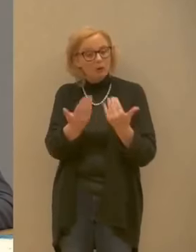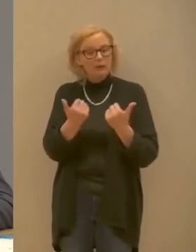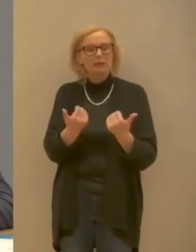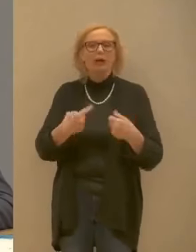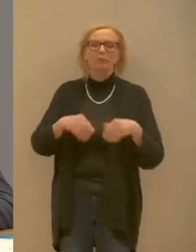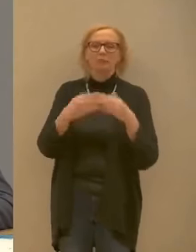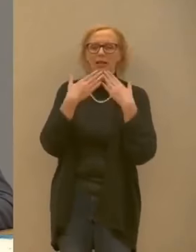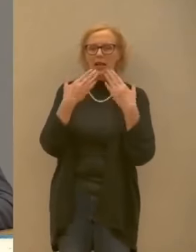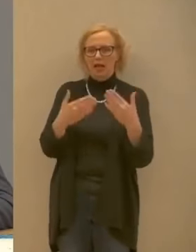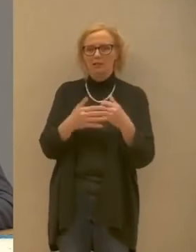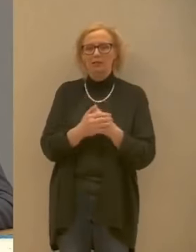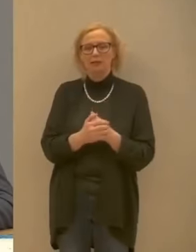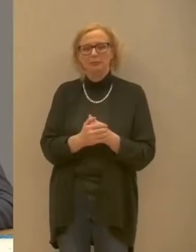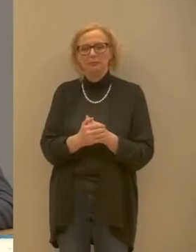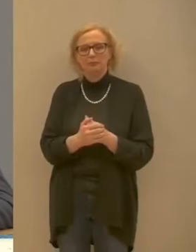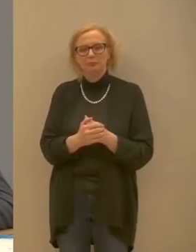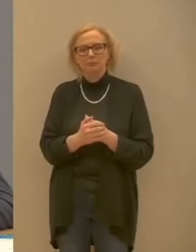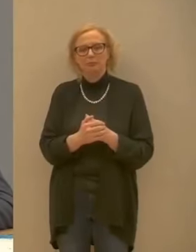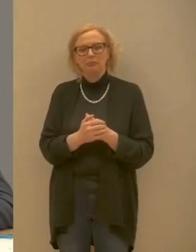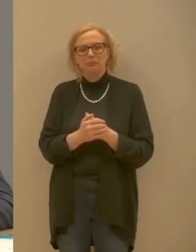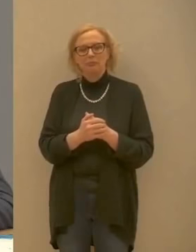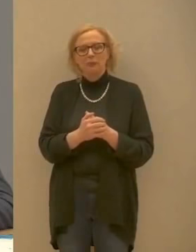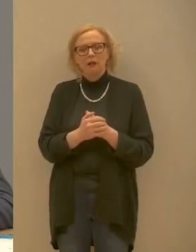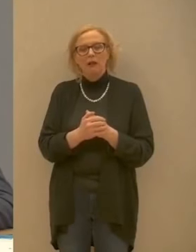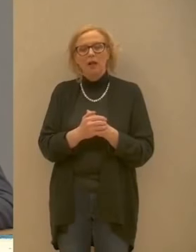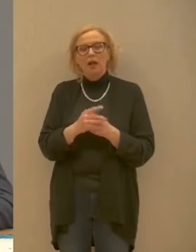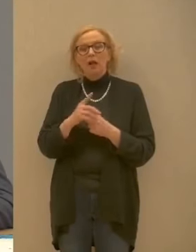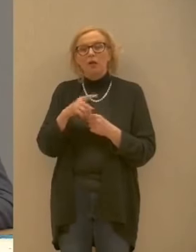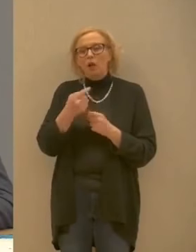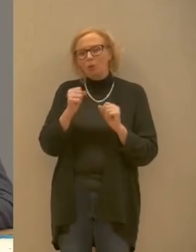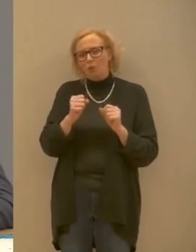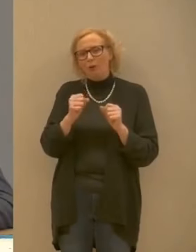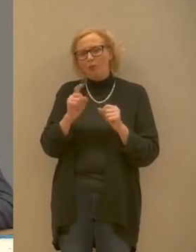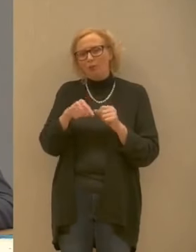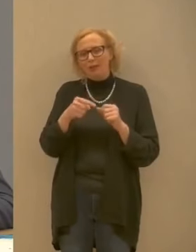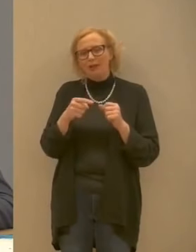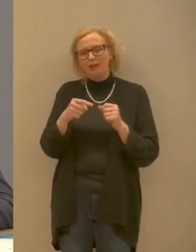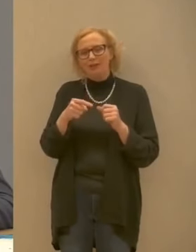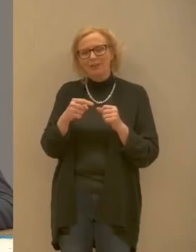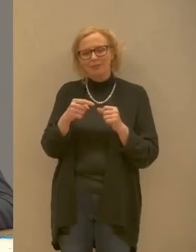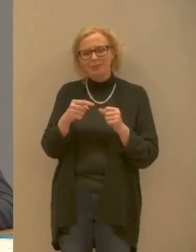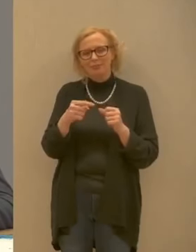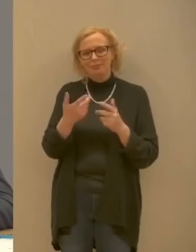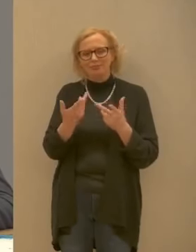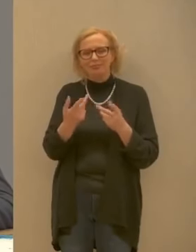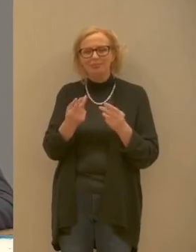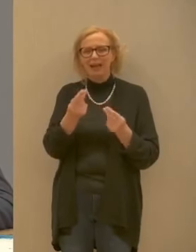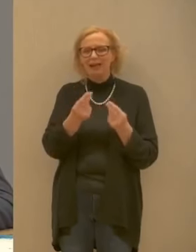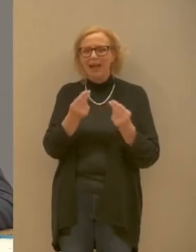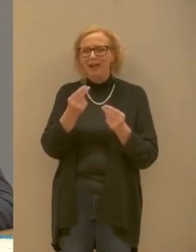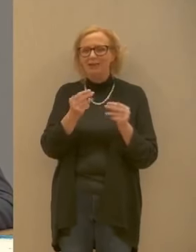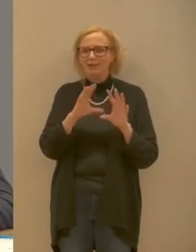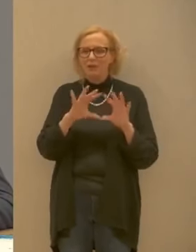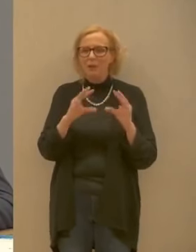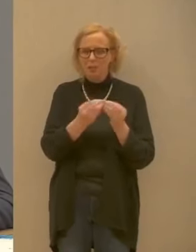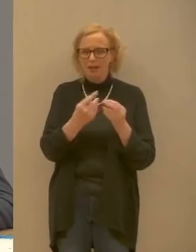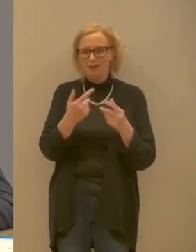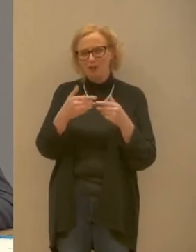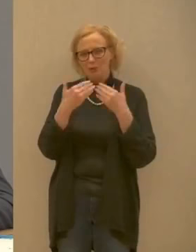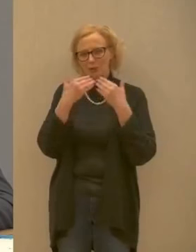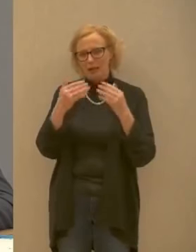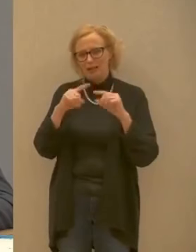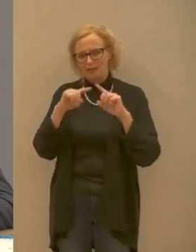anche il giusto il giusto ringraziamento quando avremo tutti i dati i dati